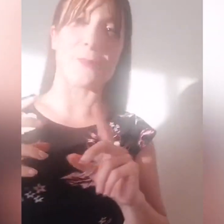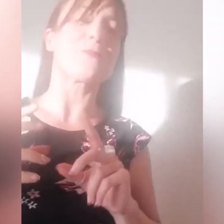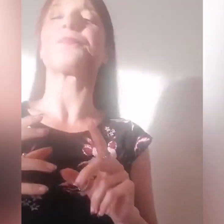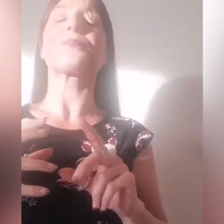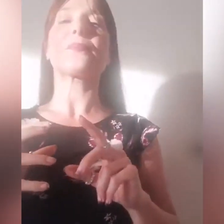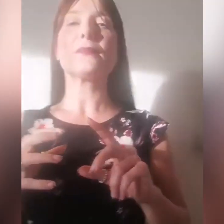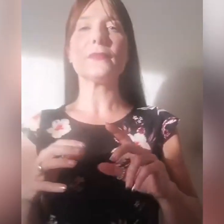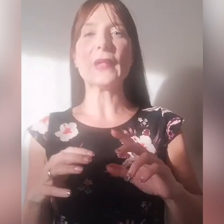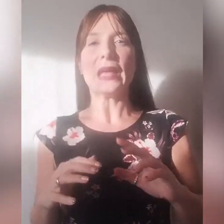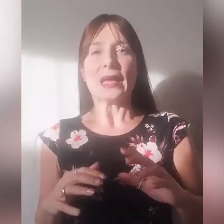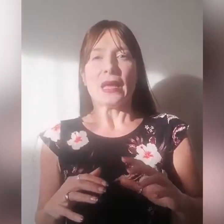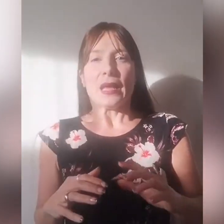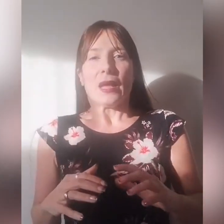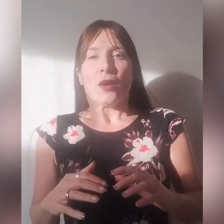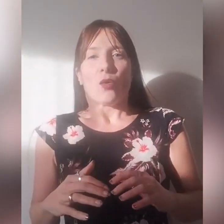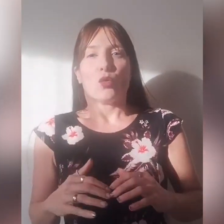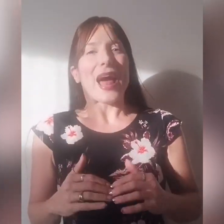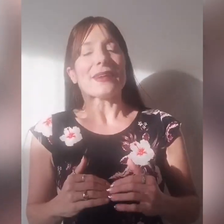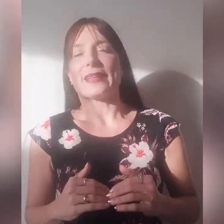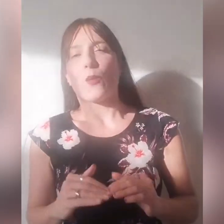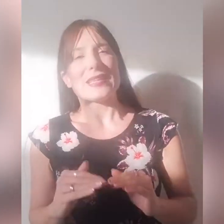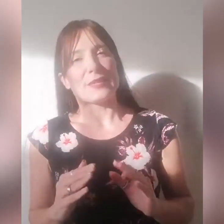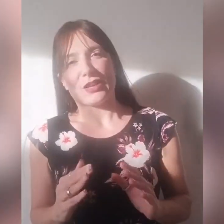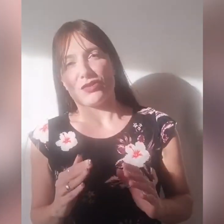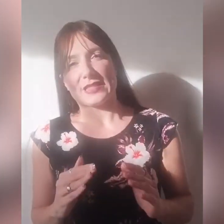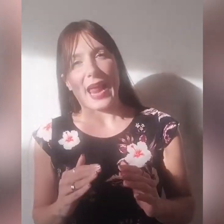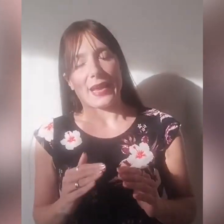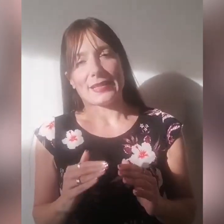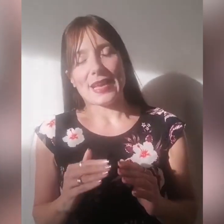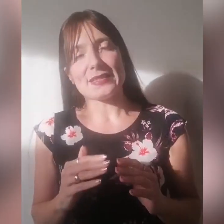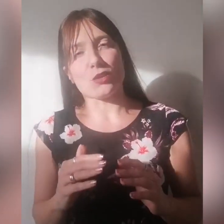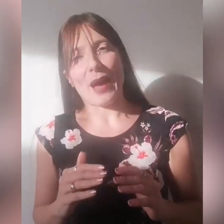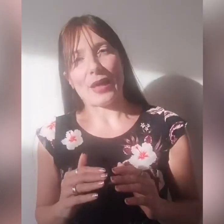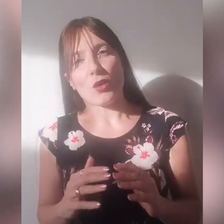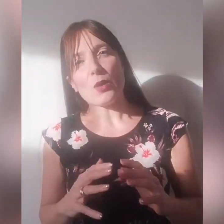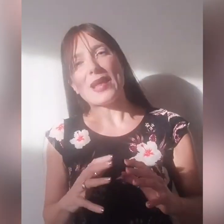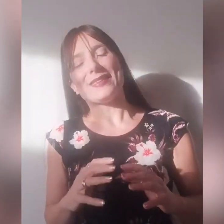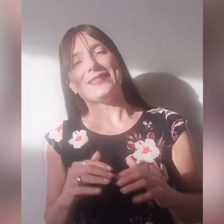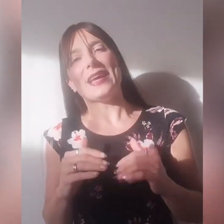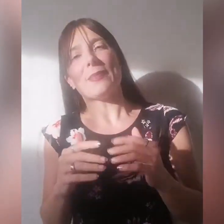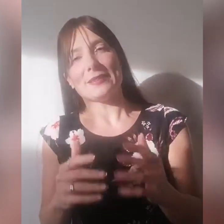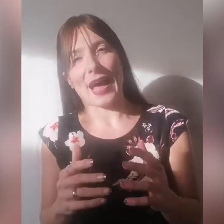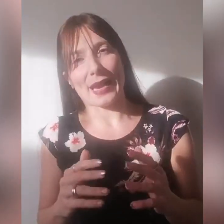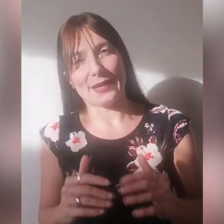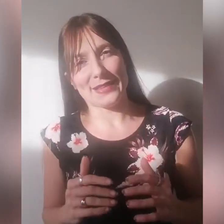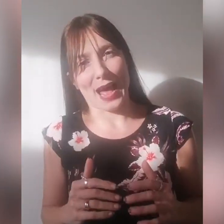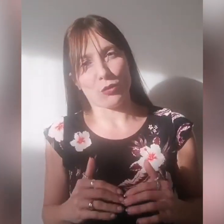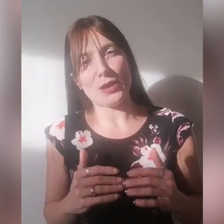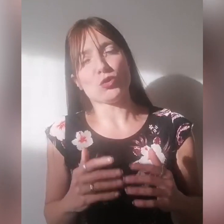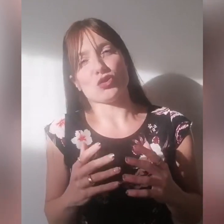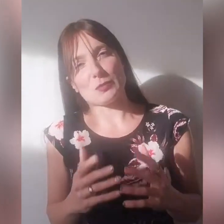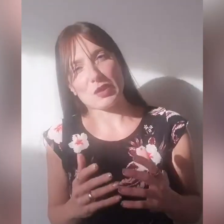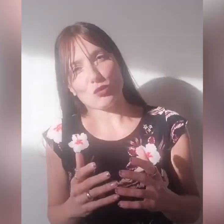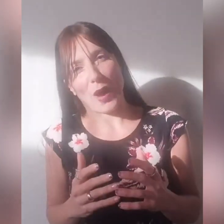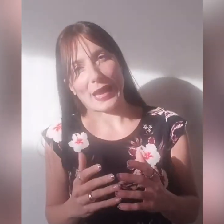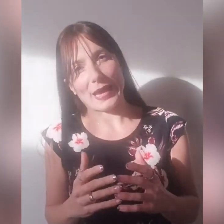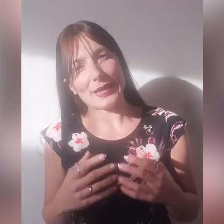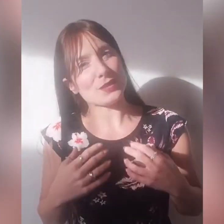un'arte quasi magistrale dell'essere umano è quella di demandare al diavolo e al mondo spirituale la